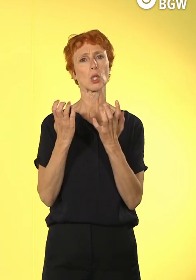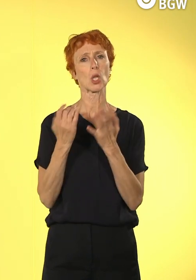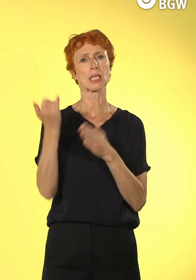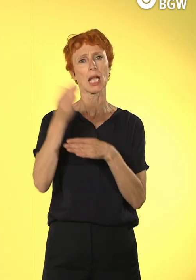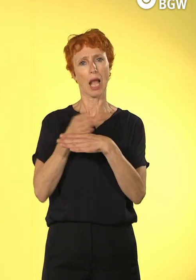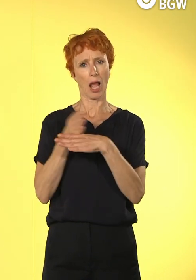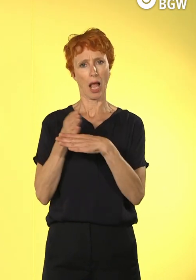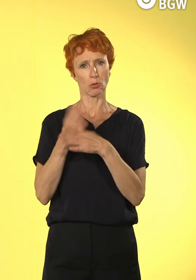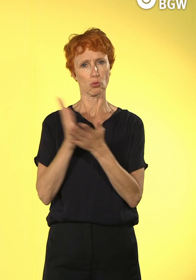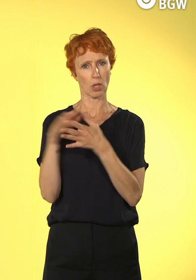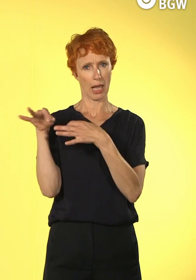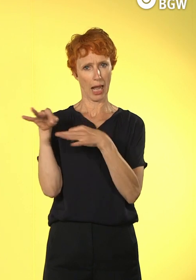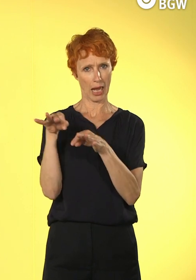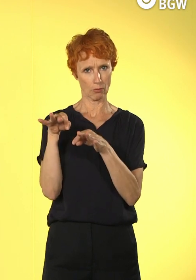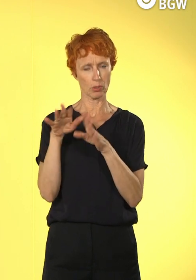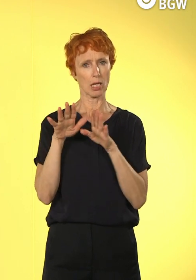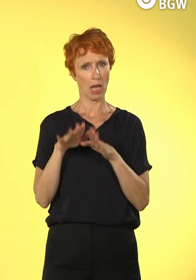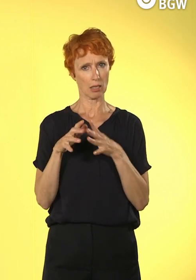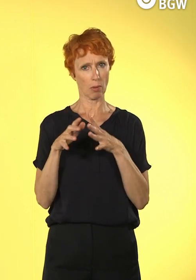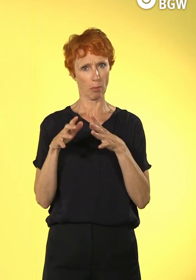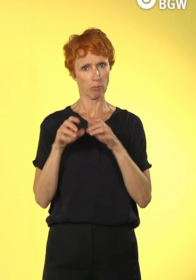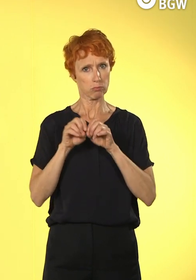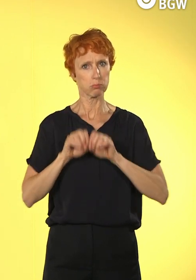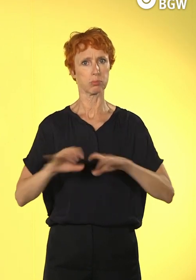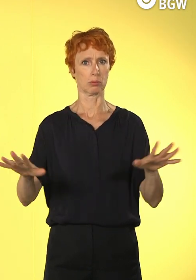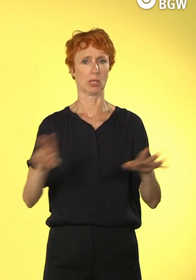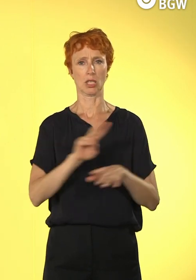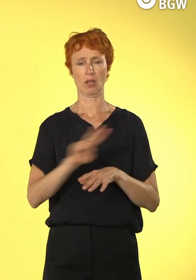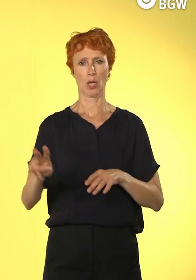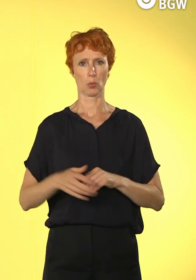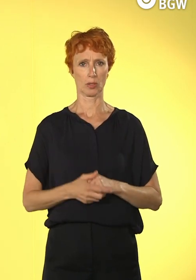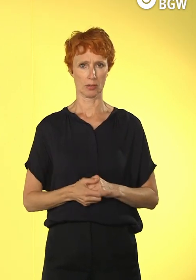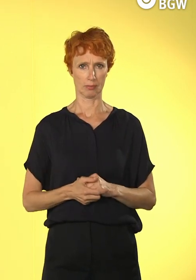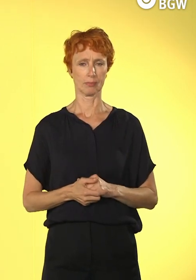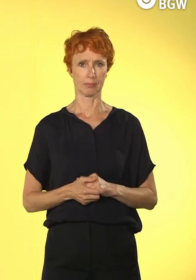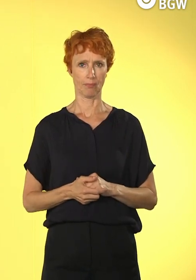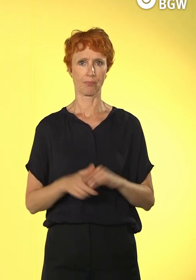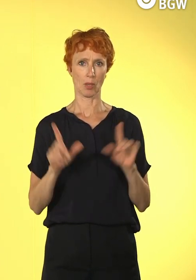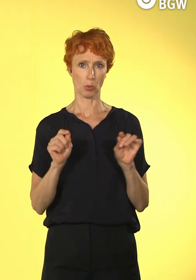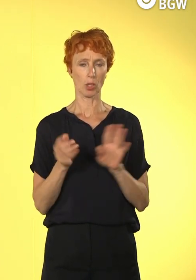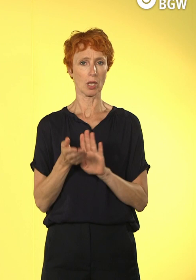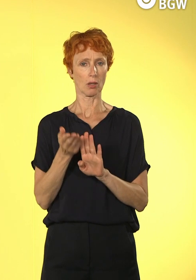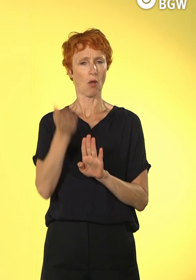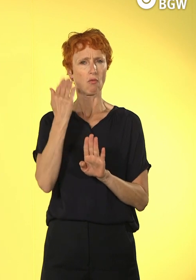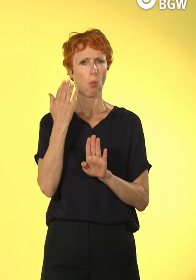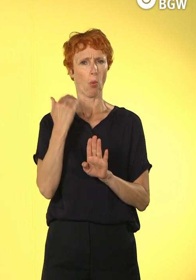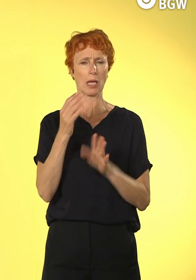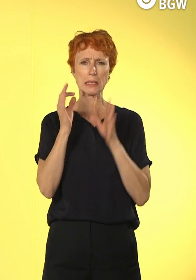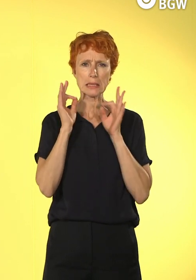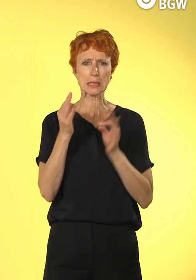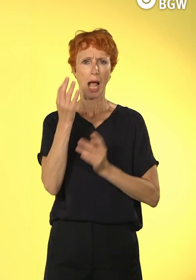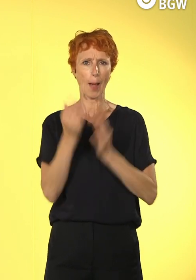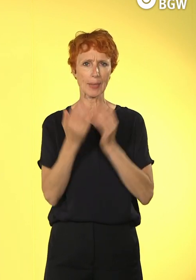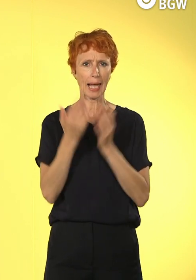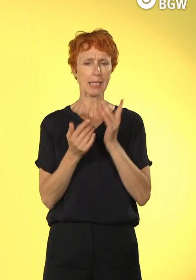angefangen. In den 2000ern hat es sich dann sehr, sehr stark durchgesetzt, als dann nicht mehr per Minute abgerechnet wurde, wenn man im Internet